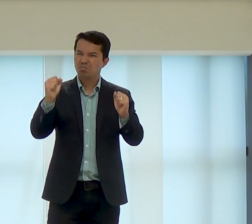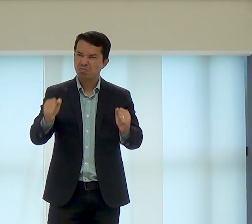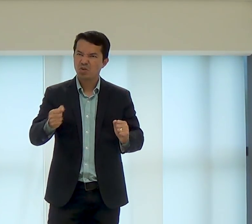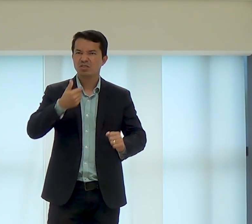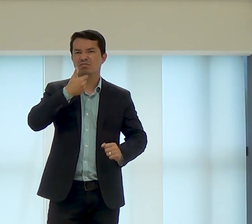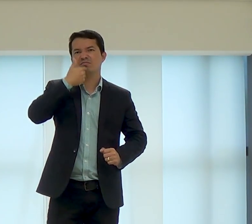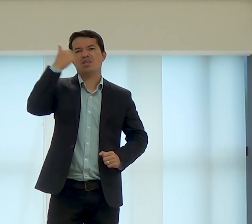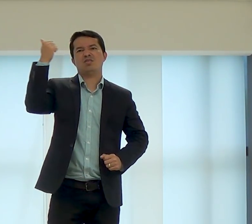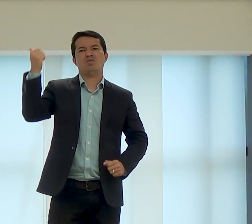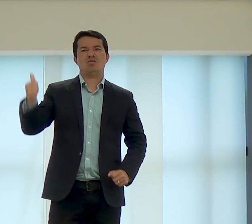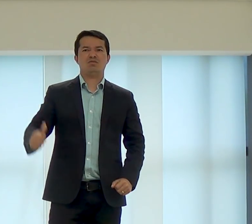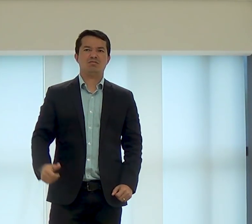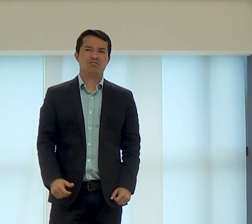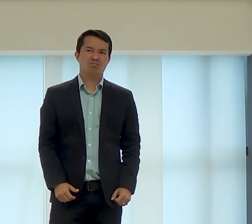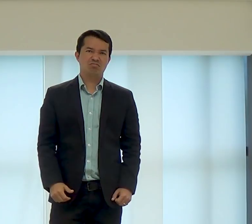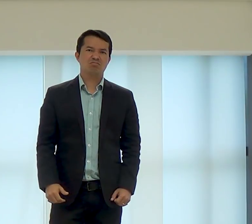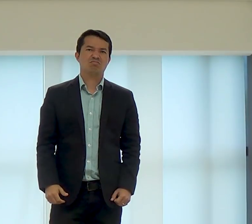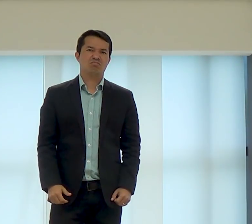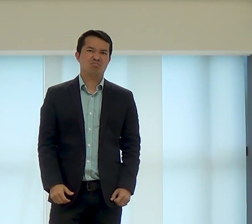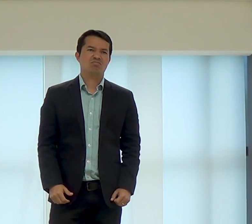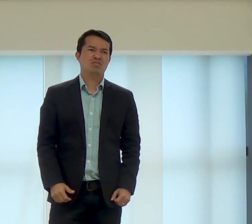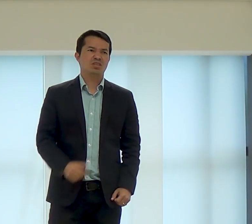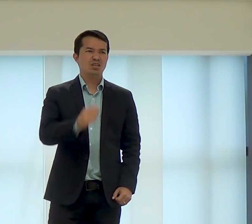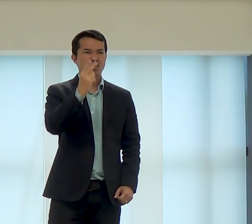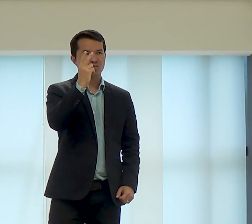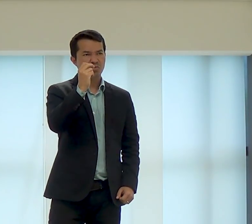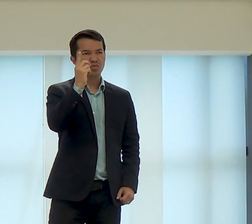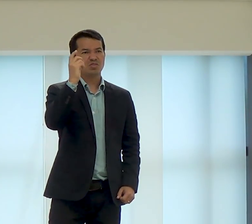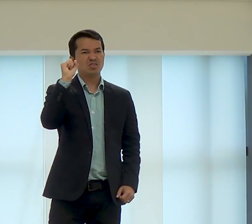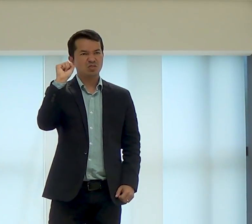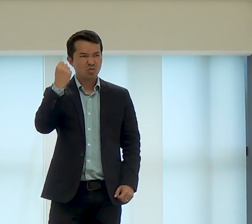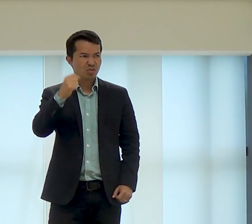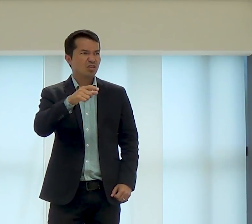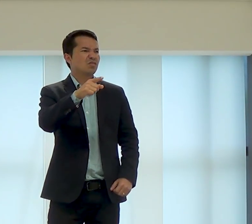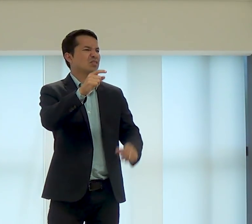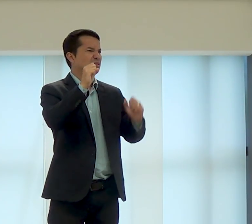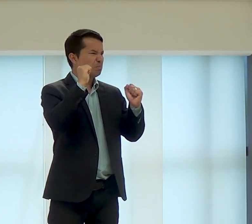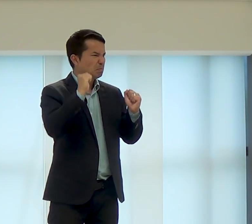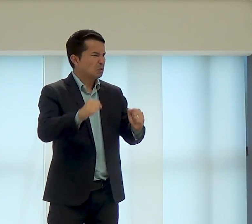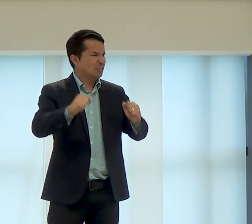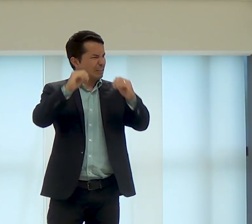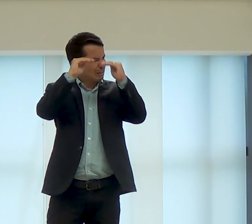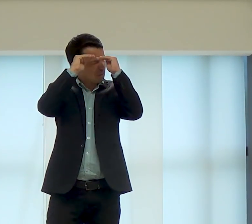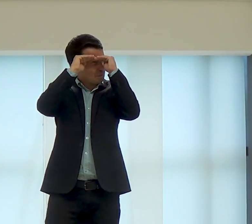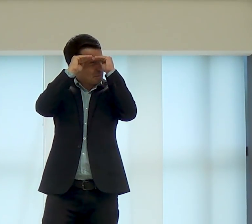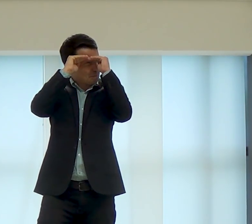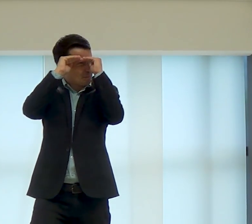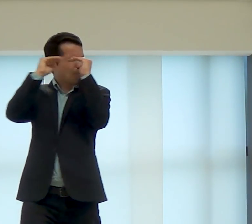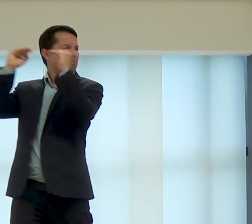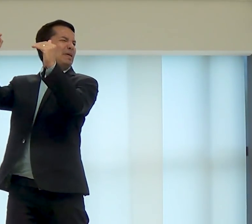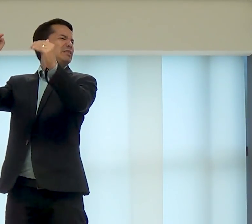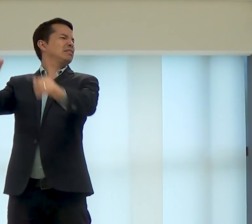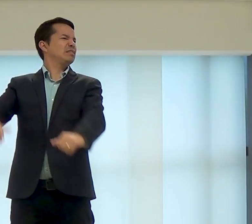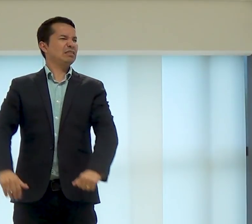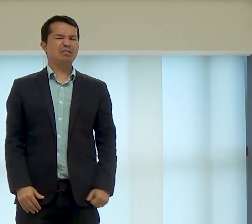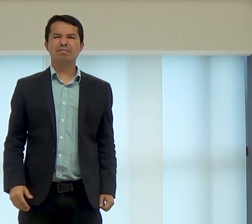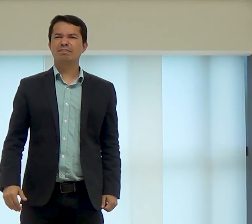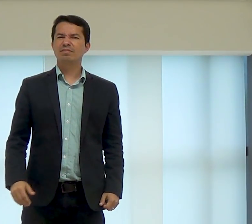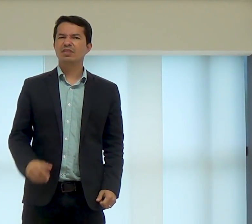em 2018 você pode ser melhor, em 2018 você pode obedecer a Deus,